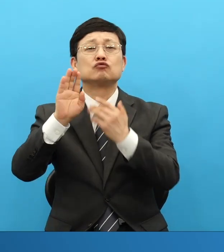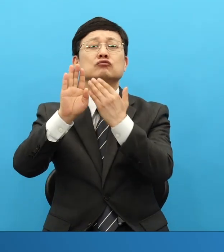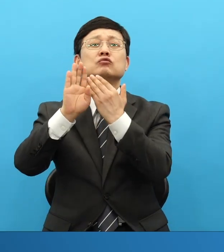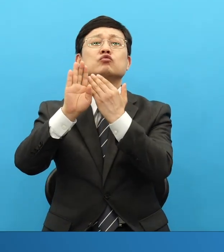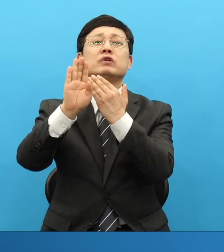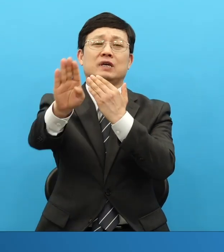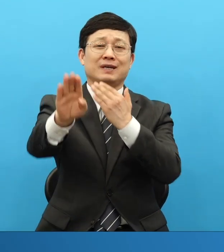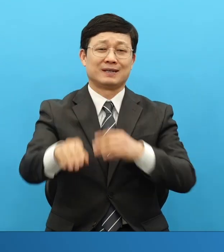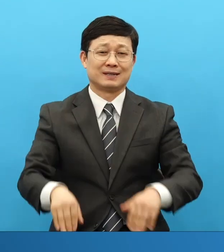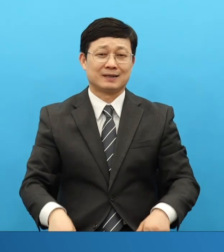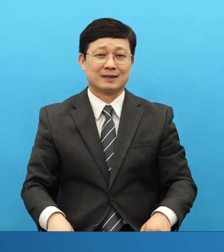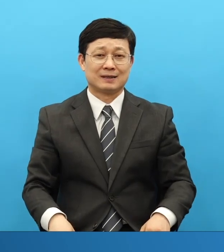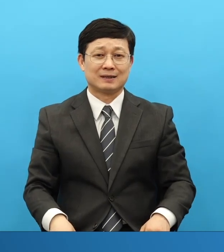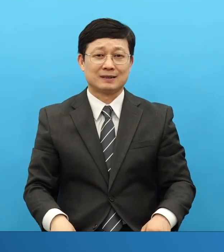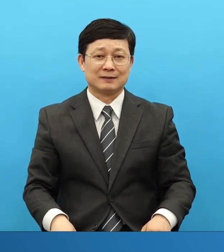성전 재건하게 되고요.